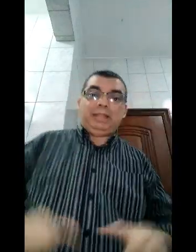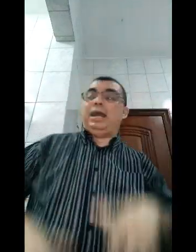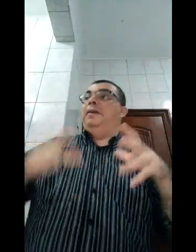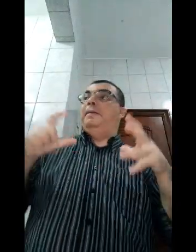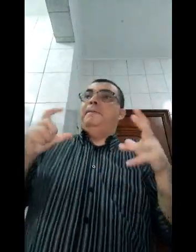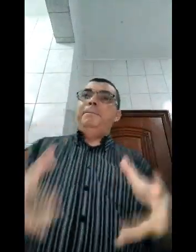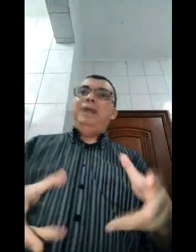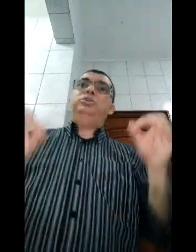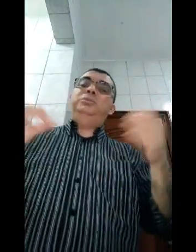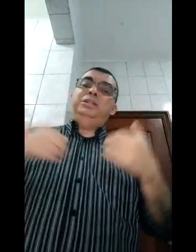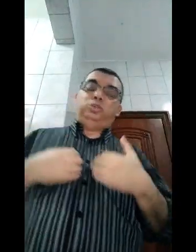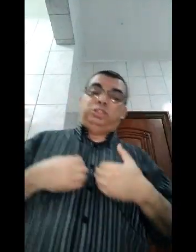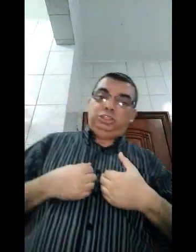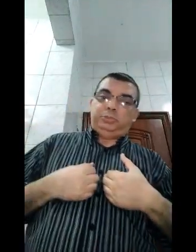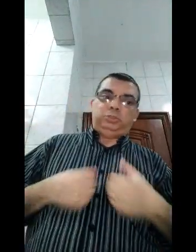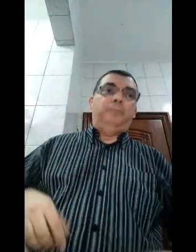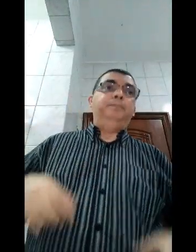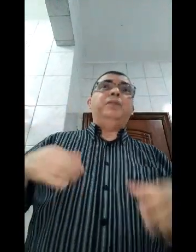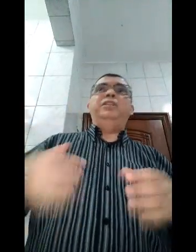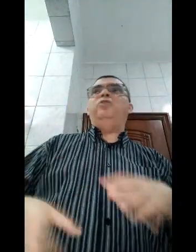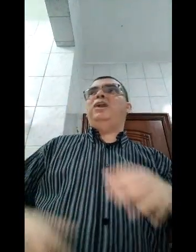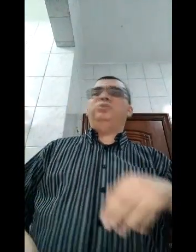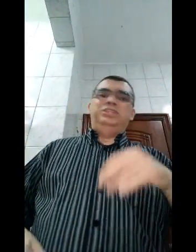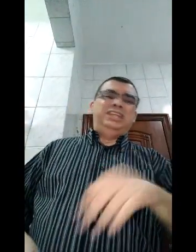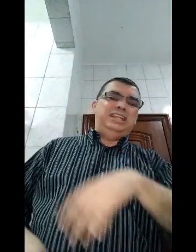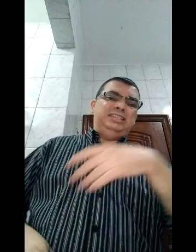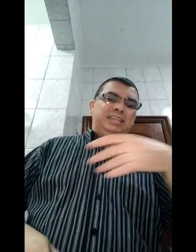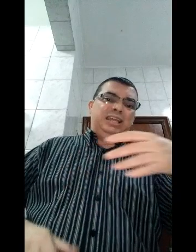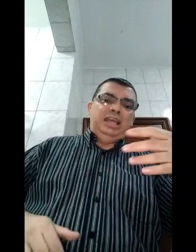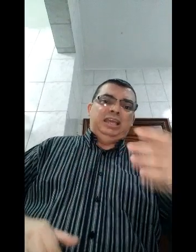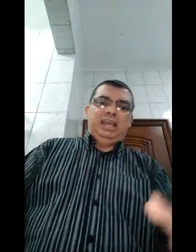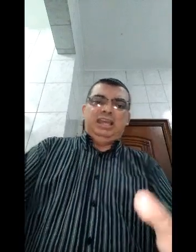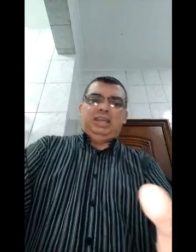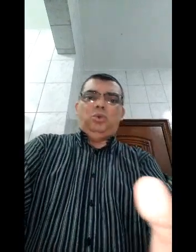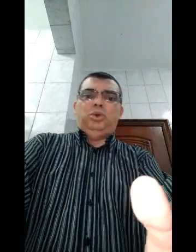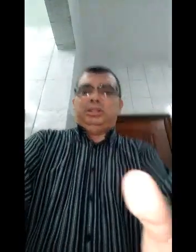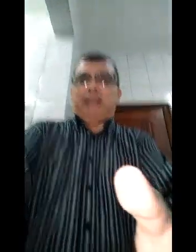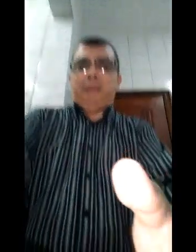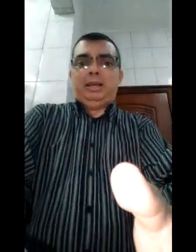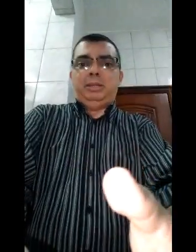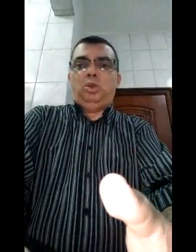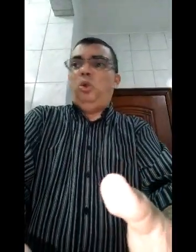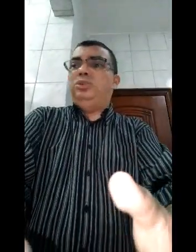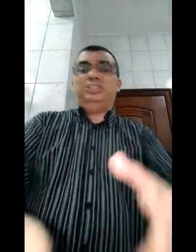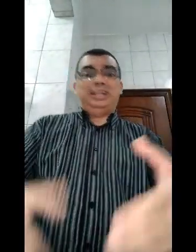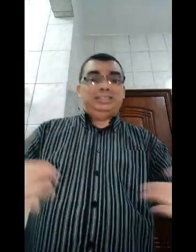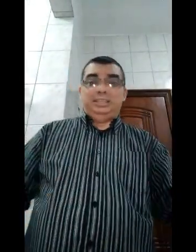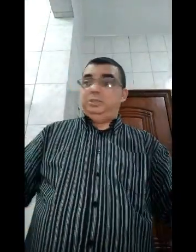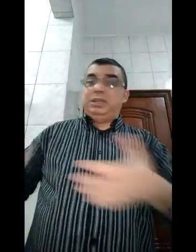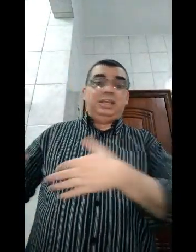pra atacar. Mas o que me deixou triste, pessoal, não é o fato dele ser gay ou tacar na minha cama aqui, ou deixar de ser, porque